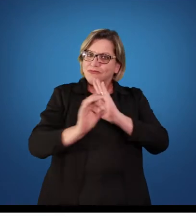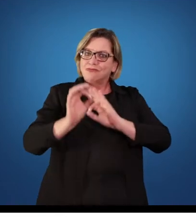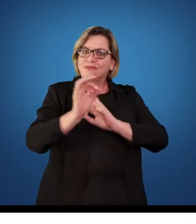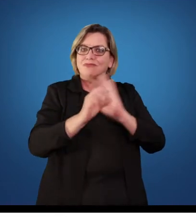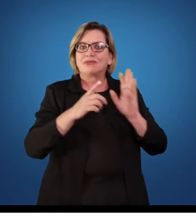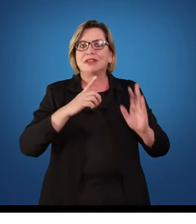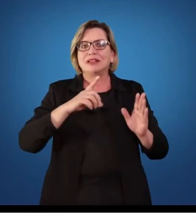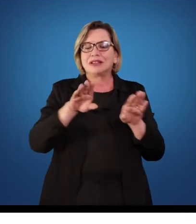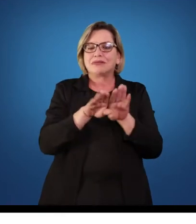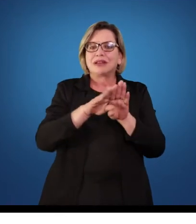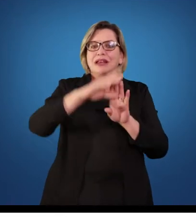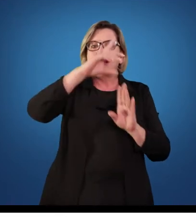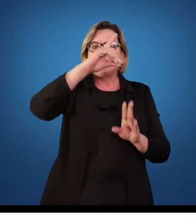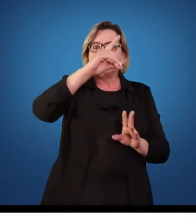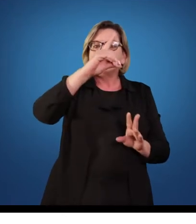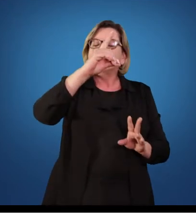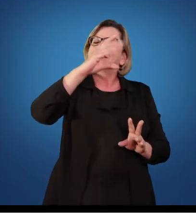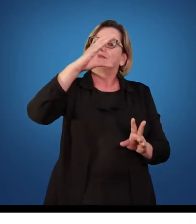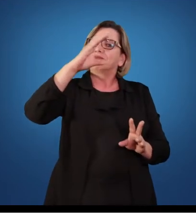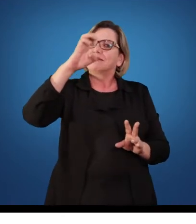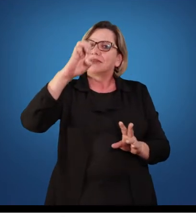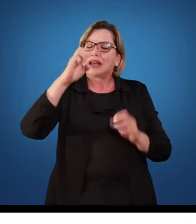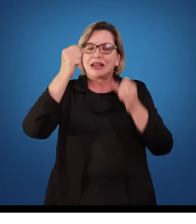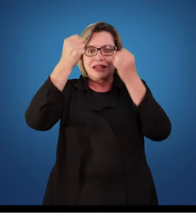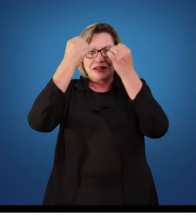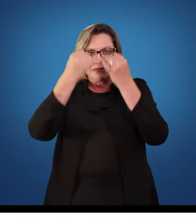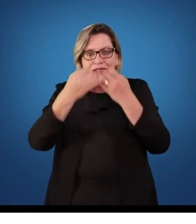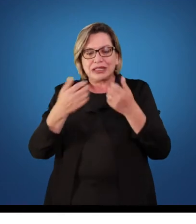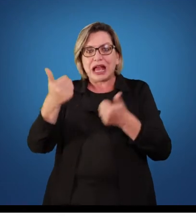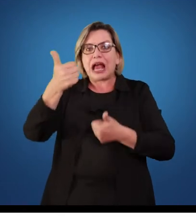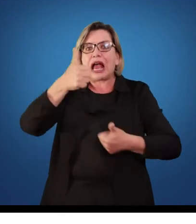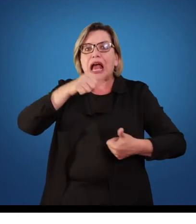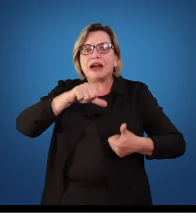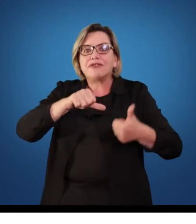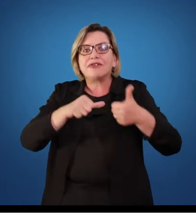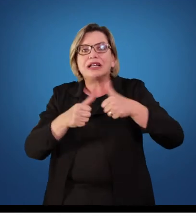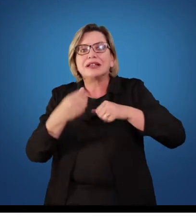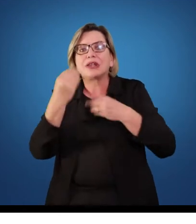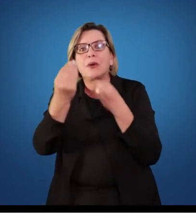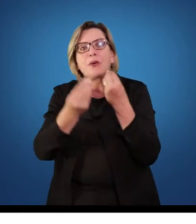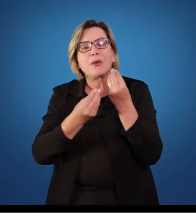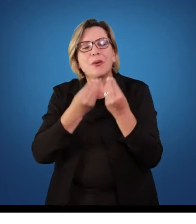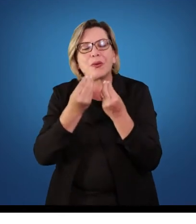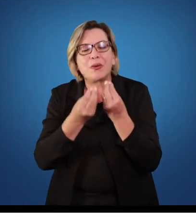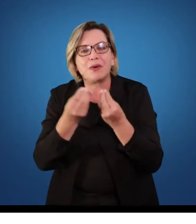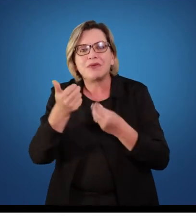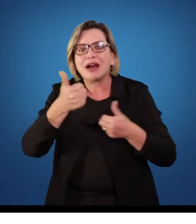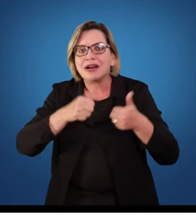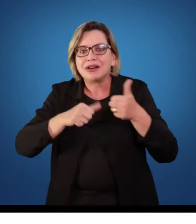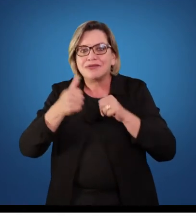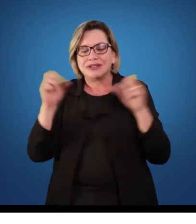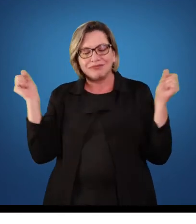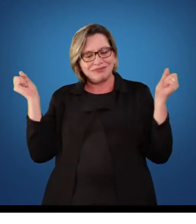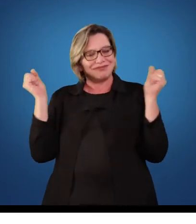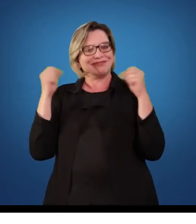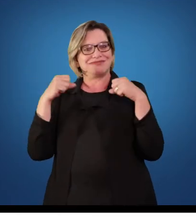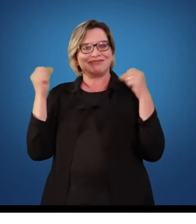diretrizes vão discorrer também sobre a avaliação no contexto escolar, como nós avaliamos nas aulas de educação física. Então,